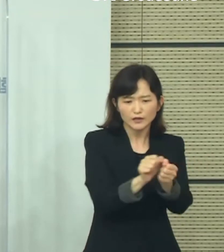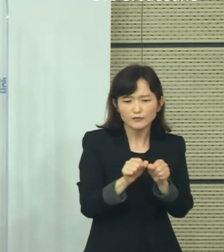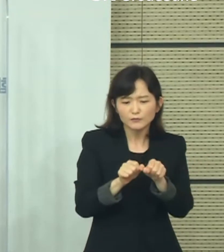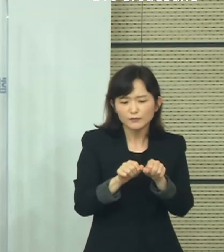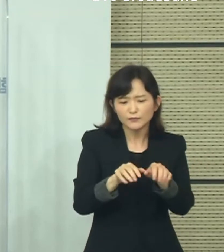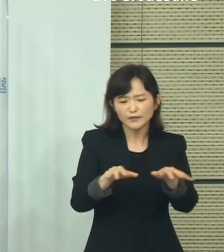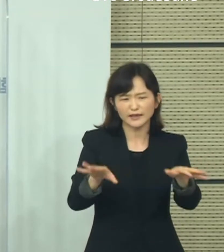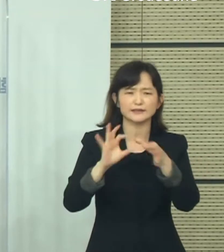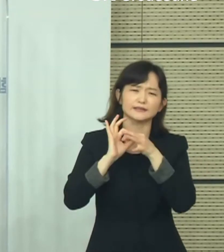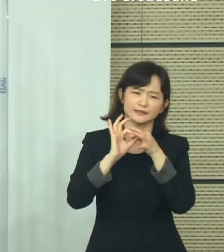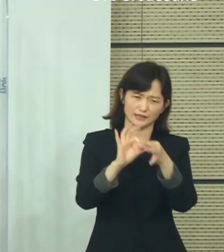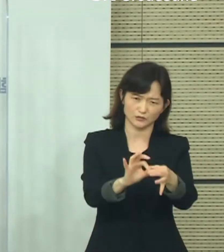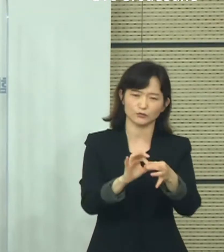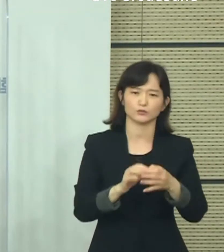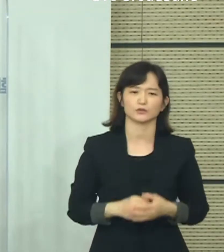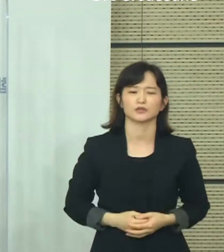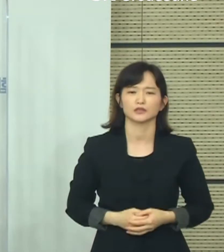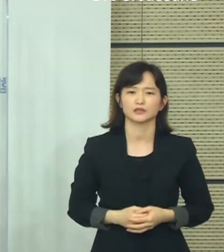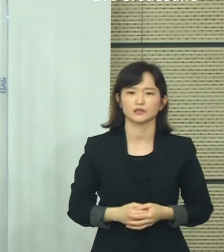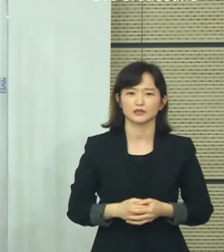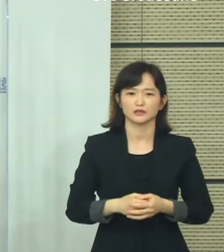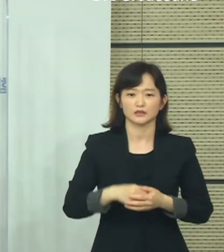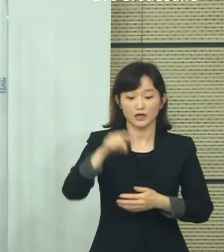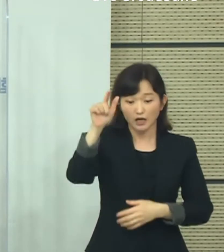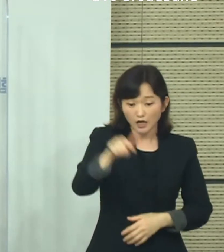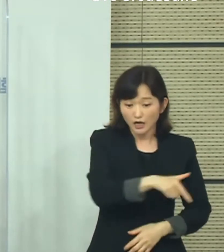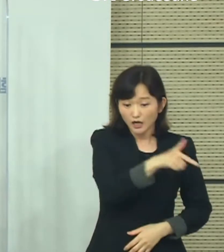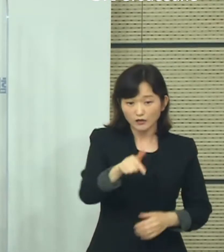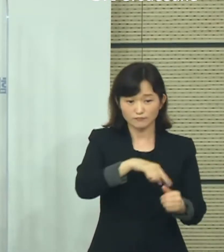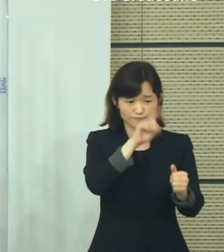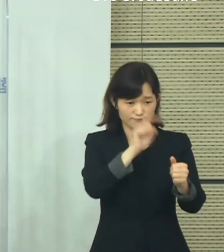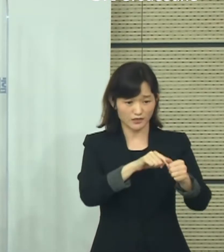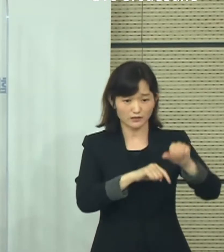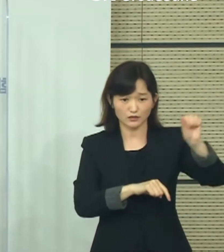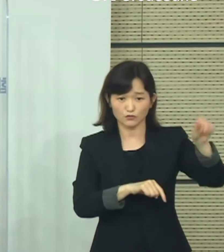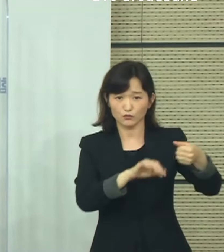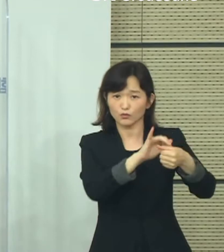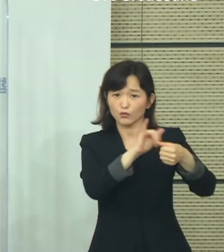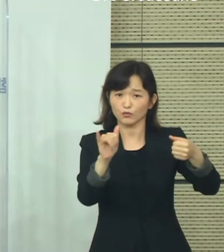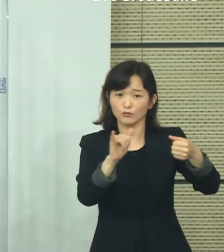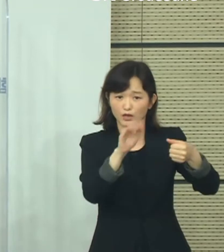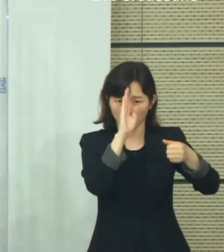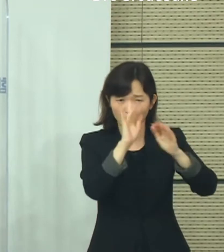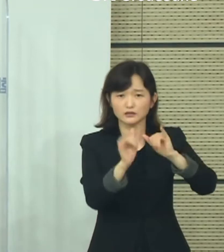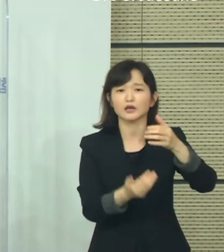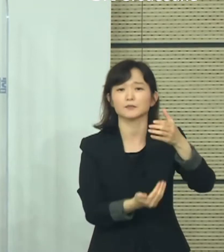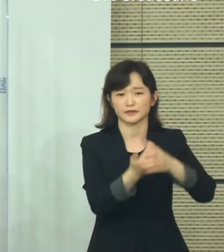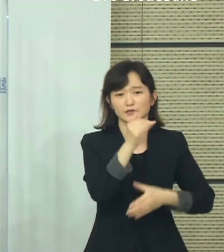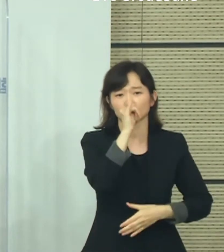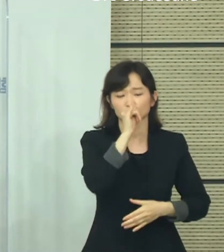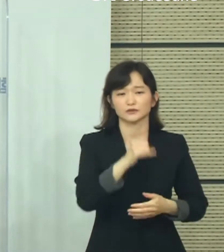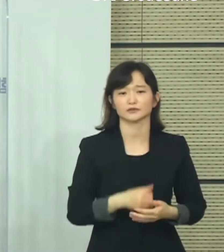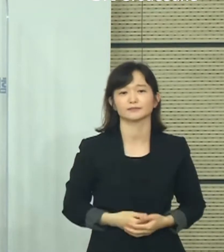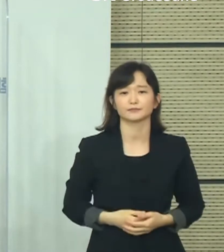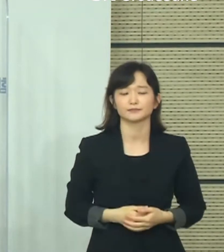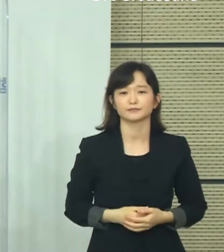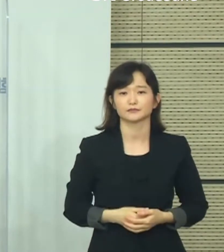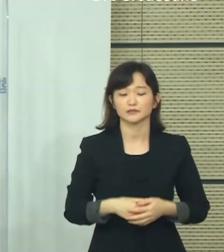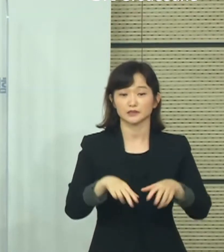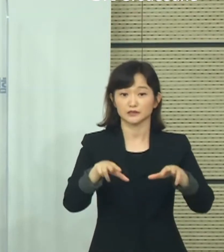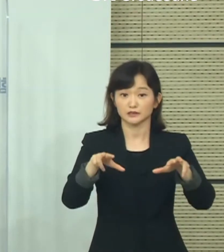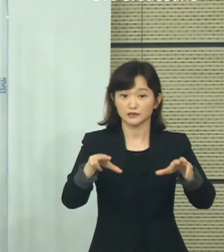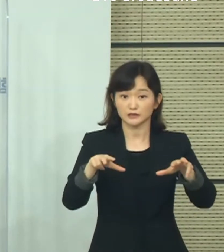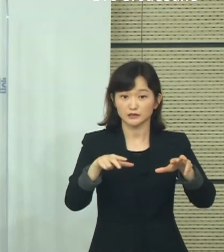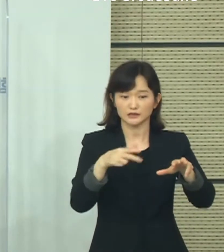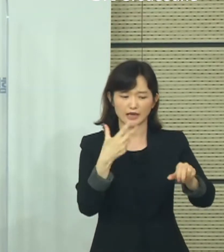계속되고 있습니다. 여전히 하루 500명 정도의 많은 환자가 발생하고 있습니다. 아직은